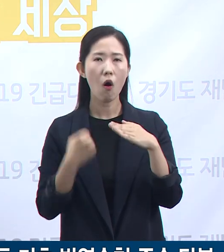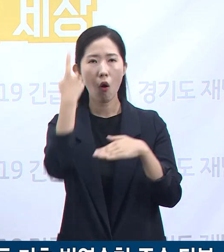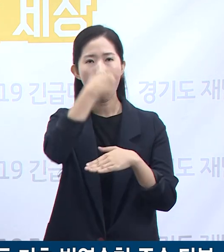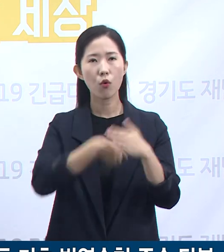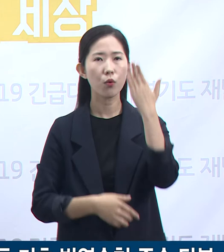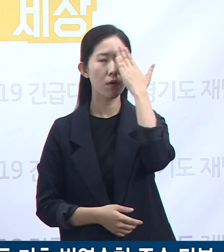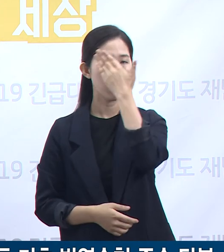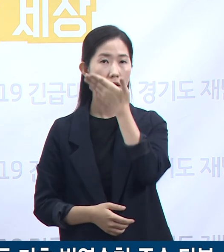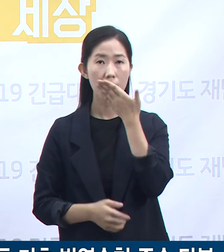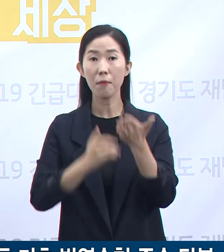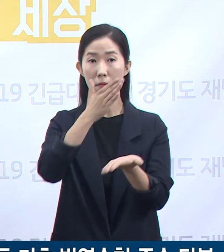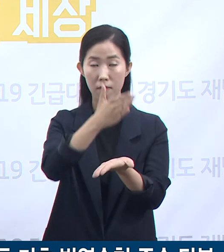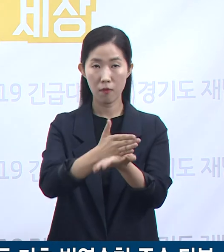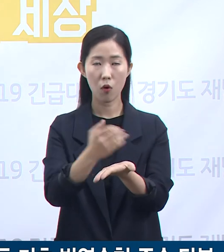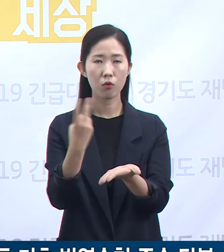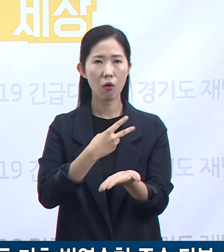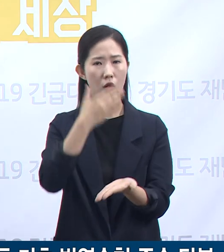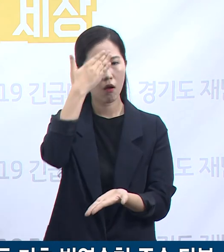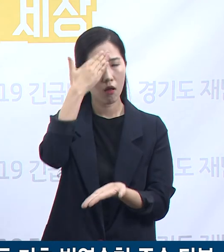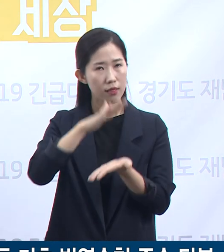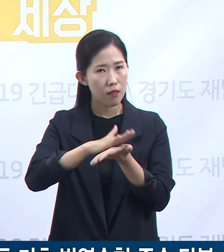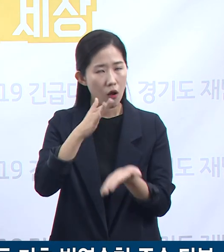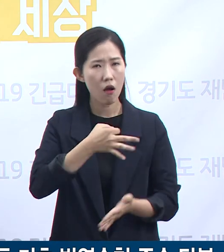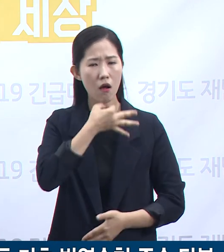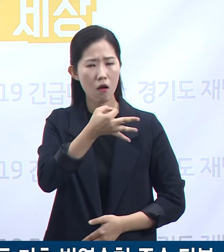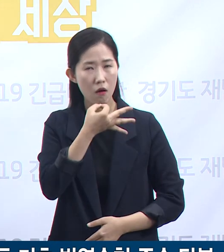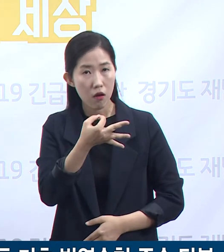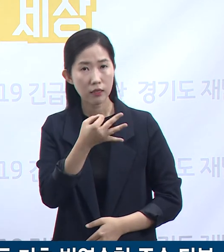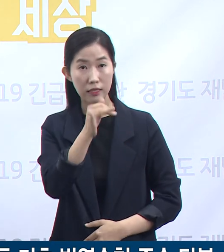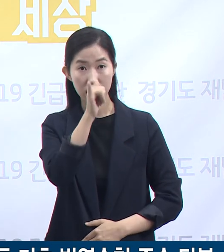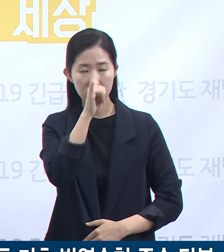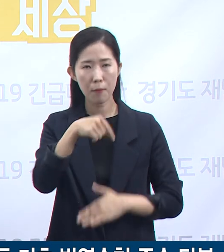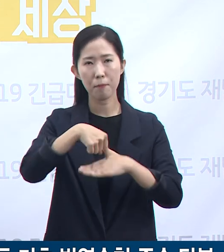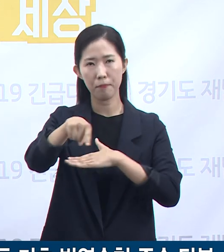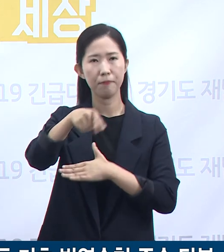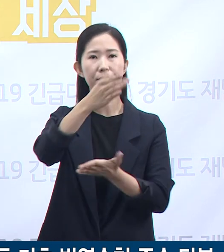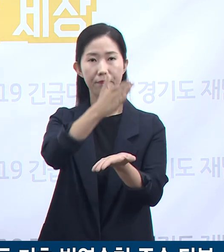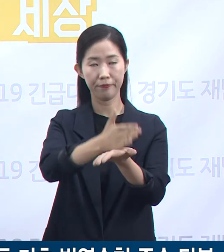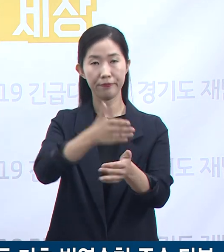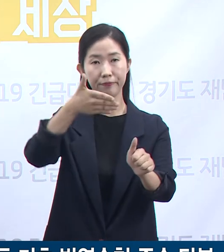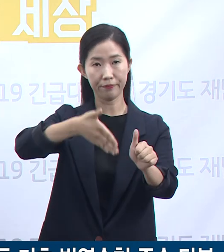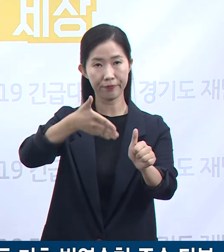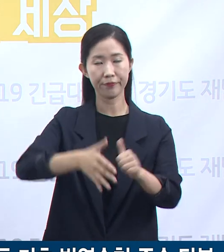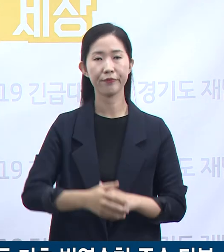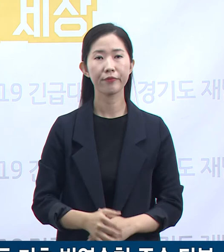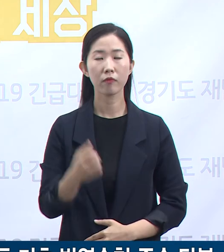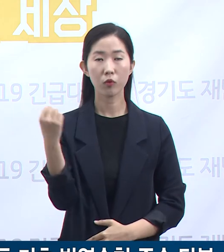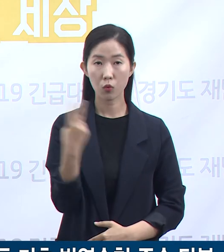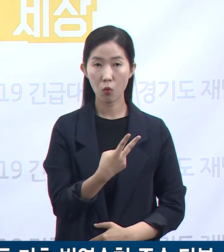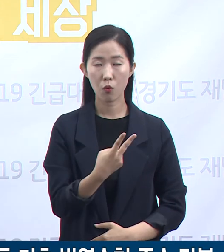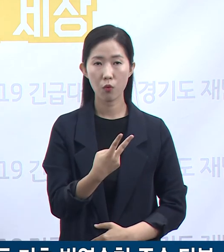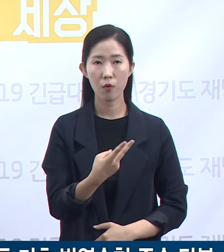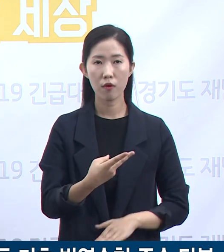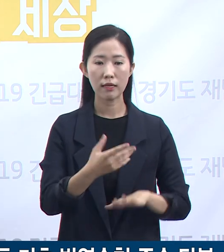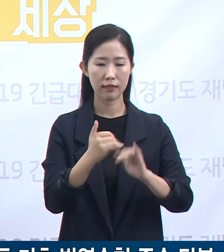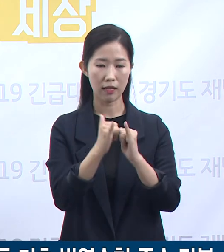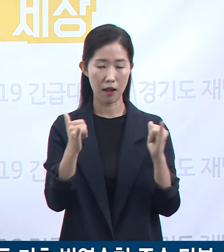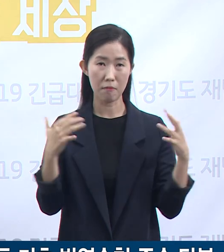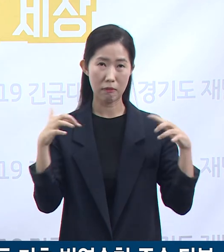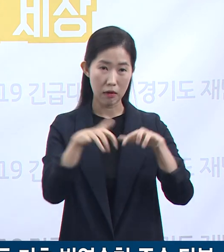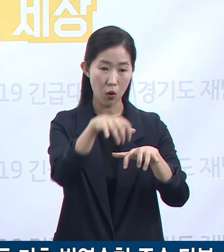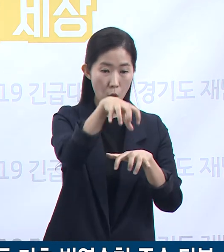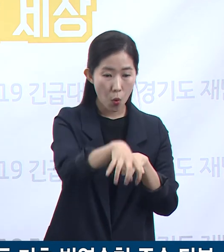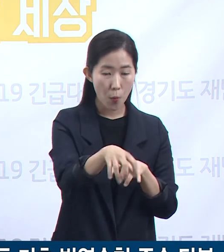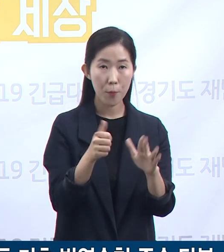발열이나 호흡기 관련 증상이 있을 경우에는 외출을 삼가주시기 바랍니다. 또한 다중이용시설 방문 시